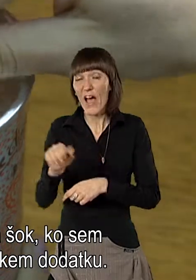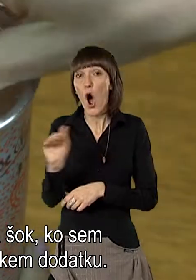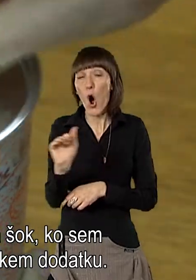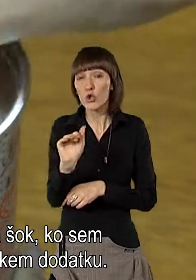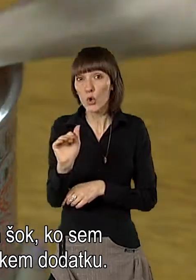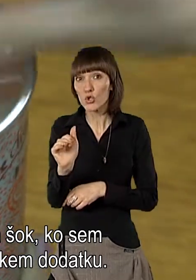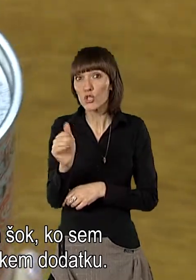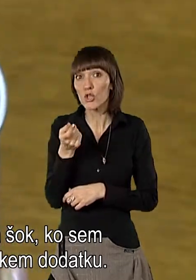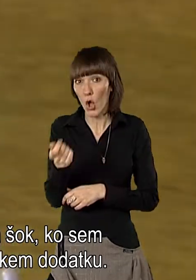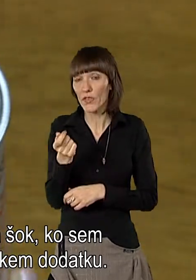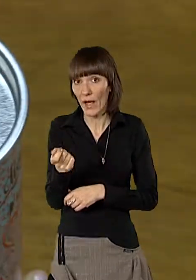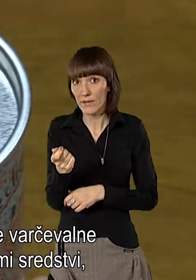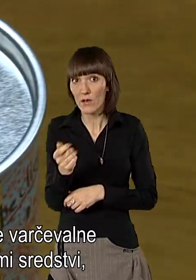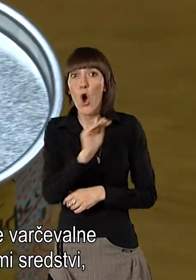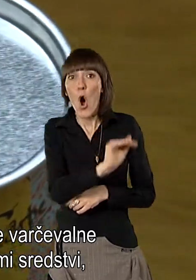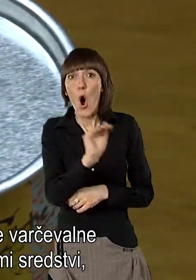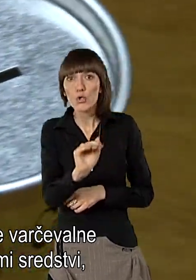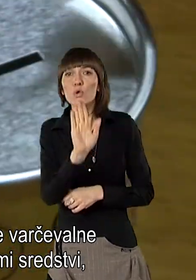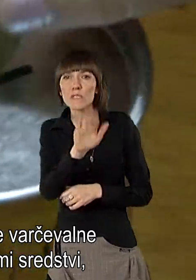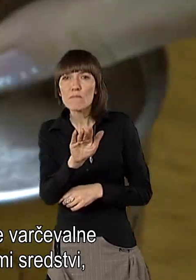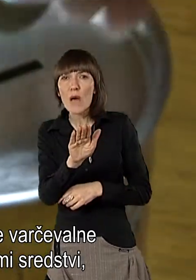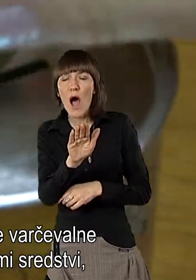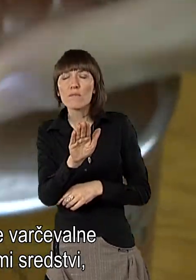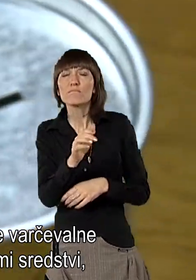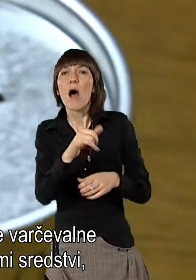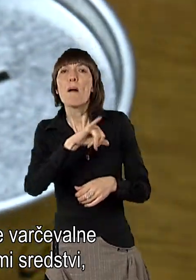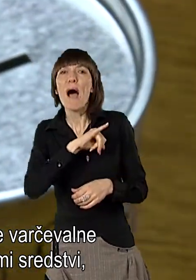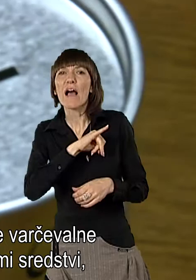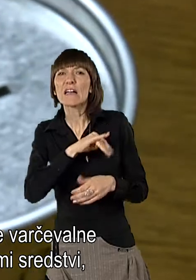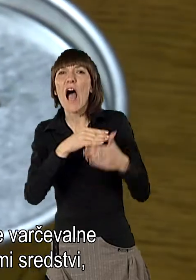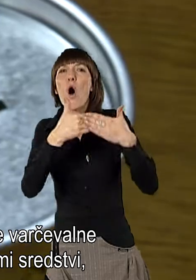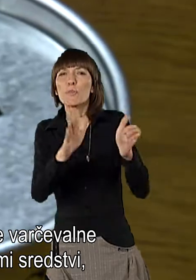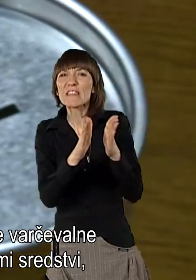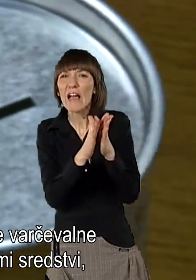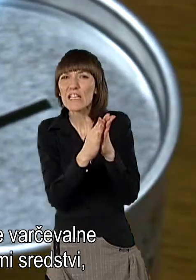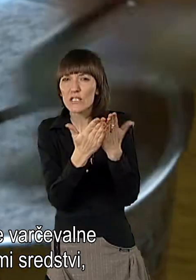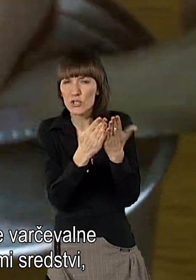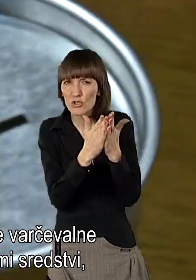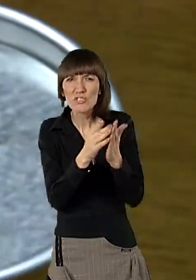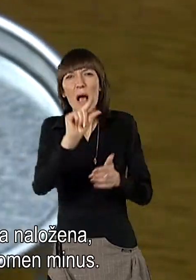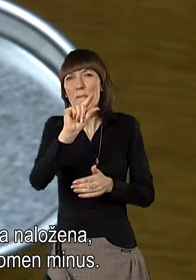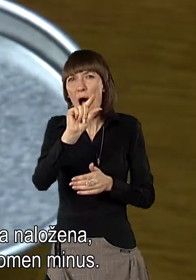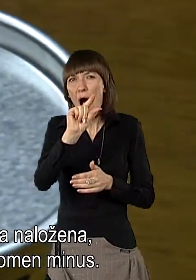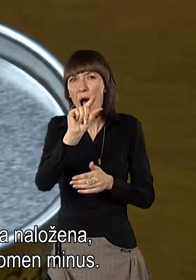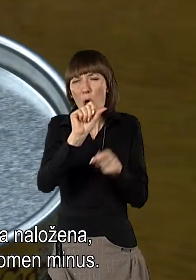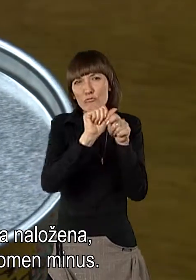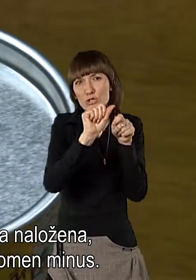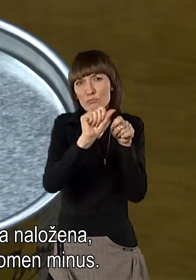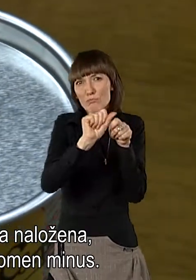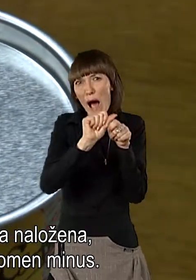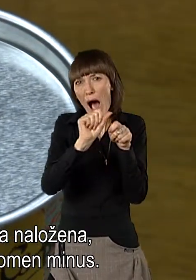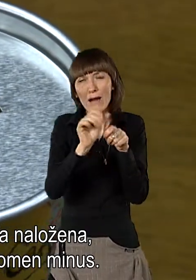tem otroškem dodatku. Otroci so imeli odprt vrčevalne račune, sicer neka minimalna sredstva, ki so jih pač oni,